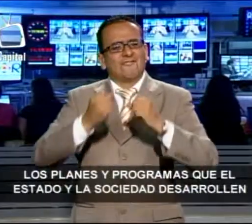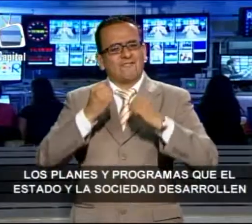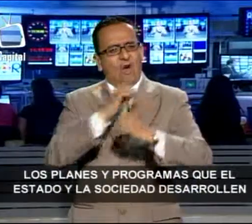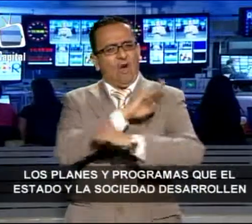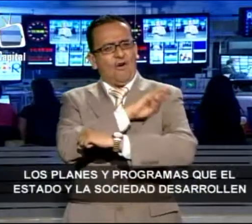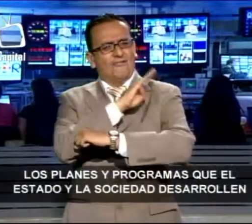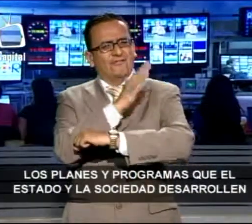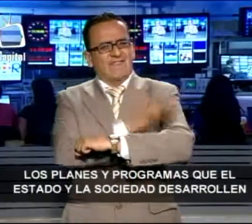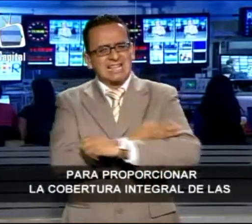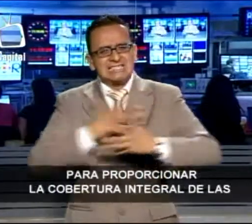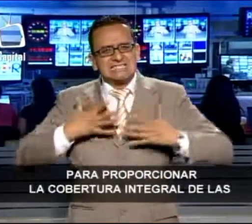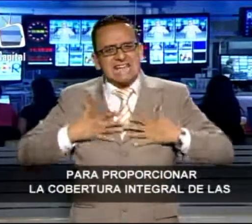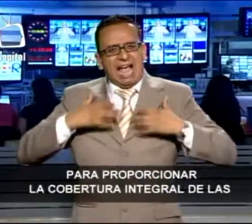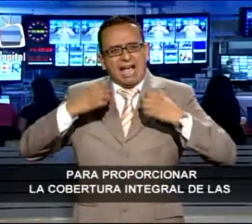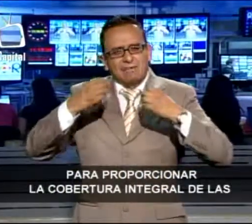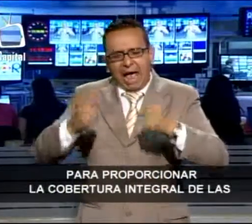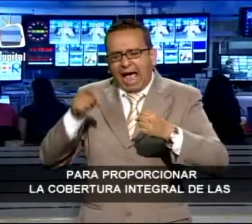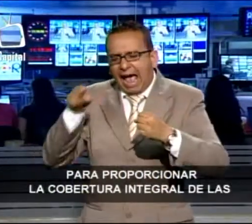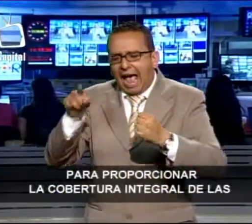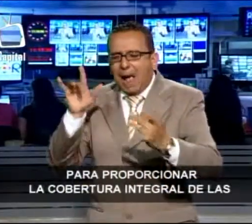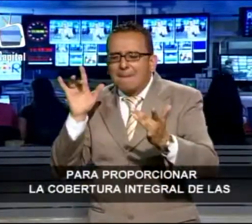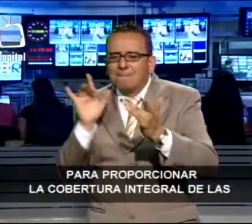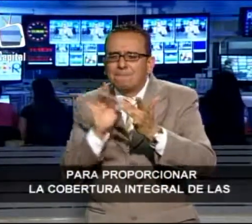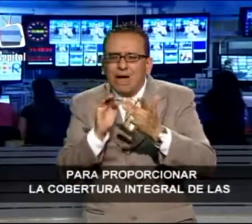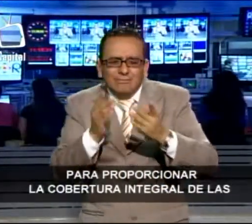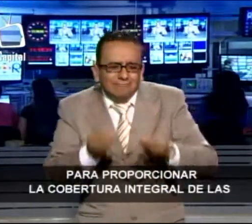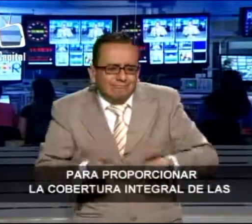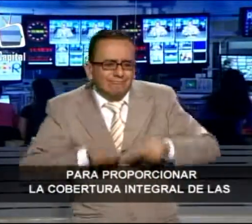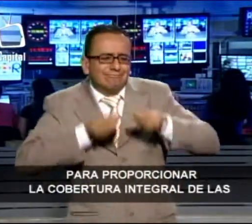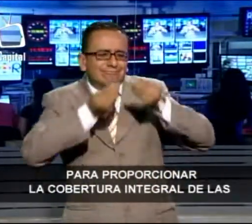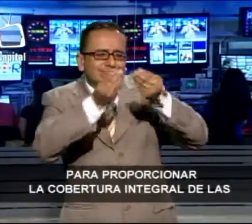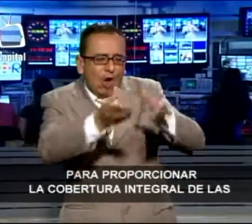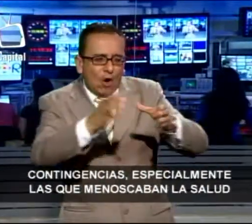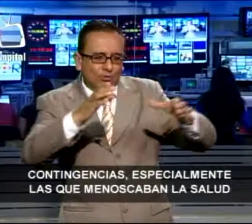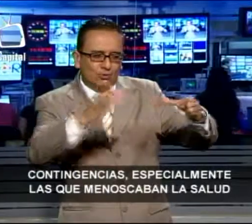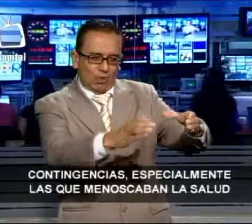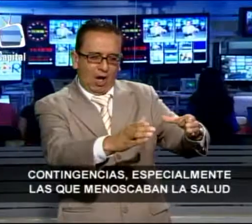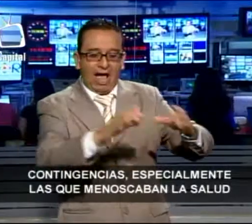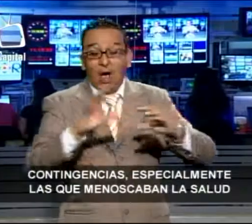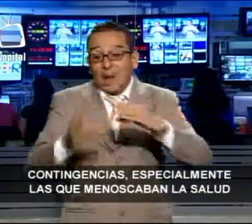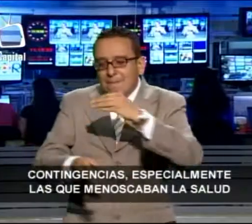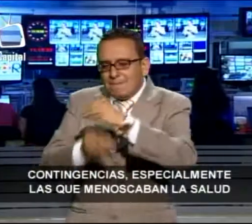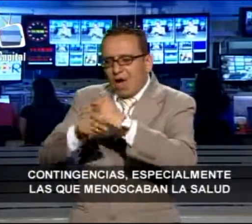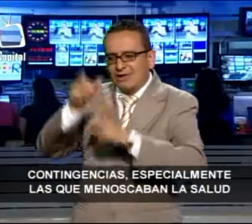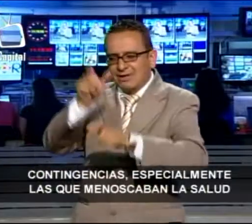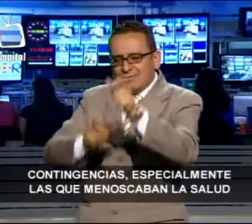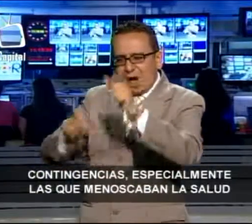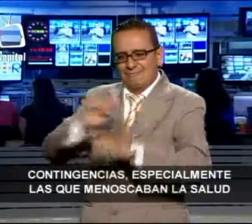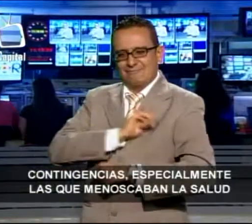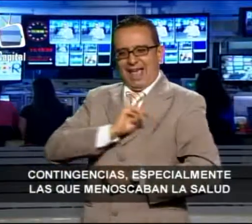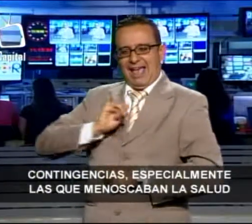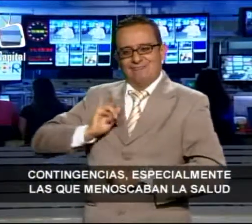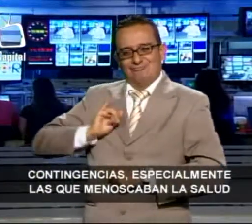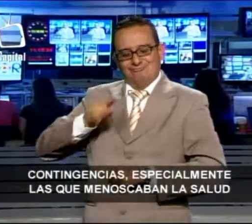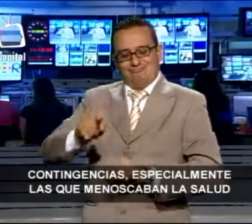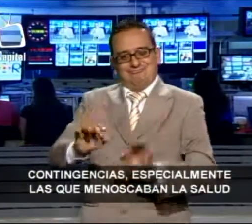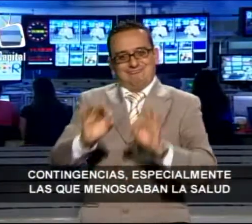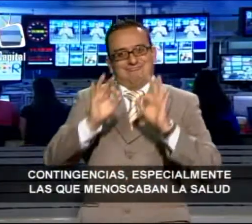sociedad desarrollen para proporcionar la cobertura integral de las contingencias, especialmente las que menoscaban la